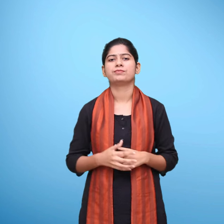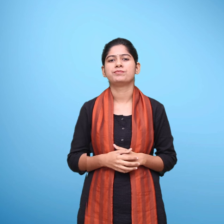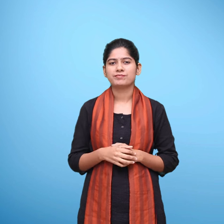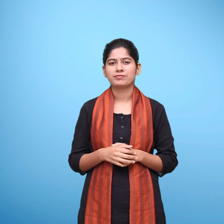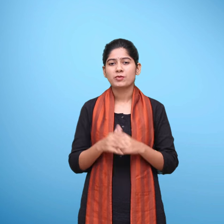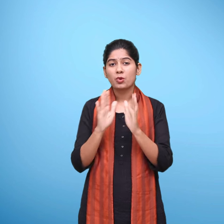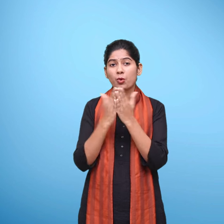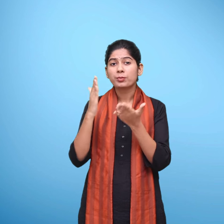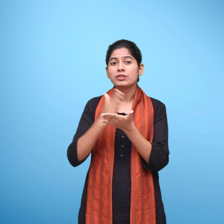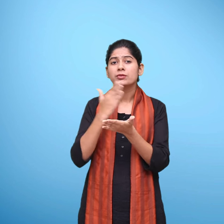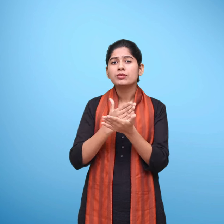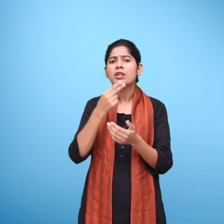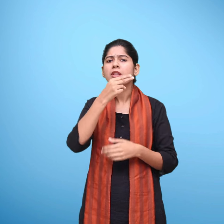एक बोली